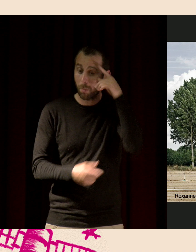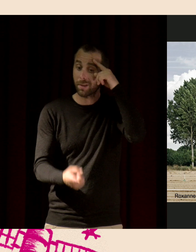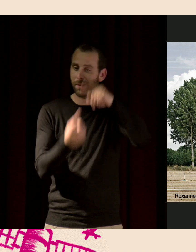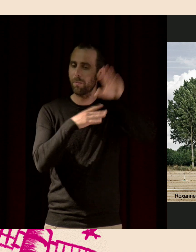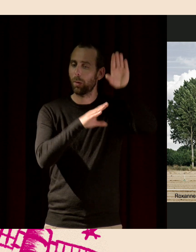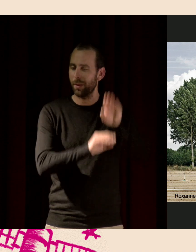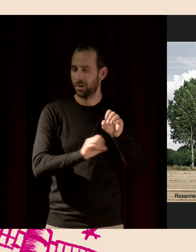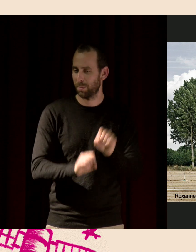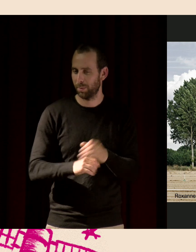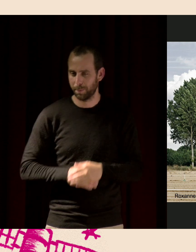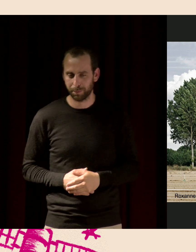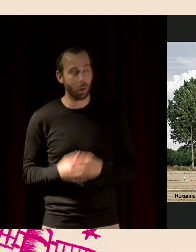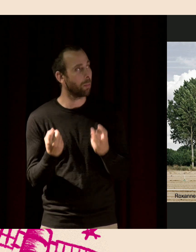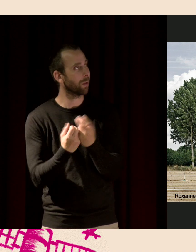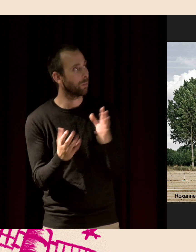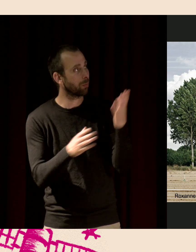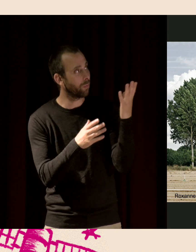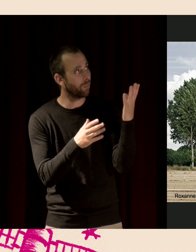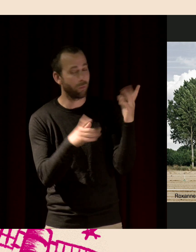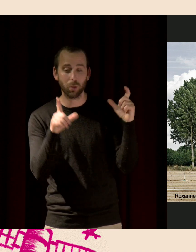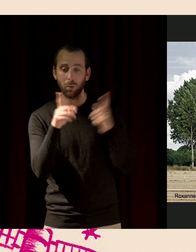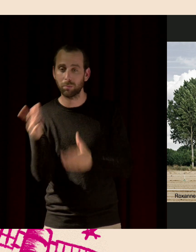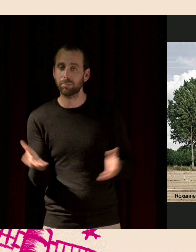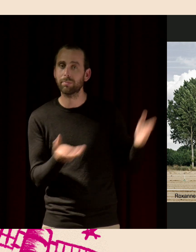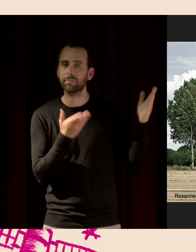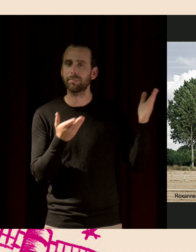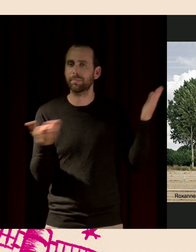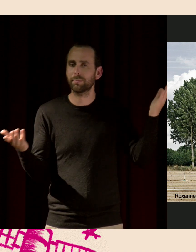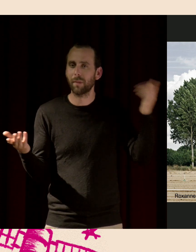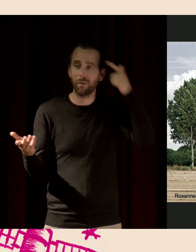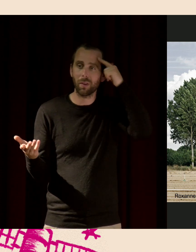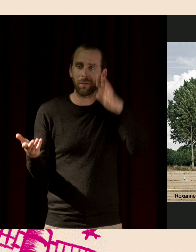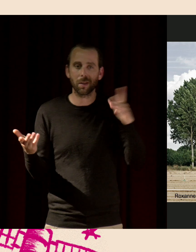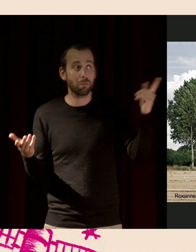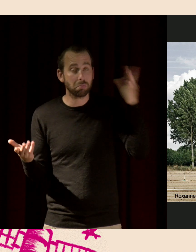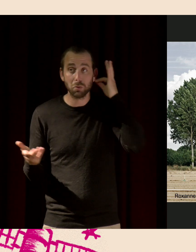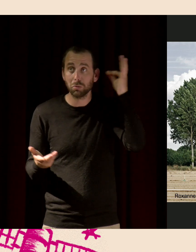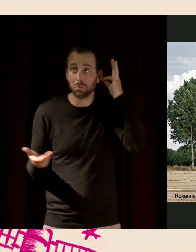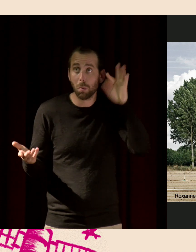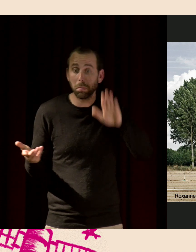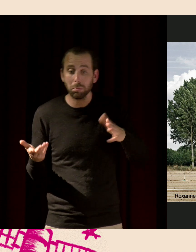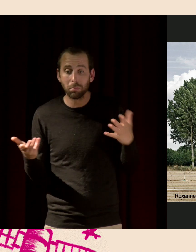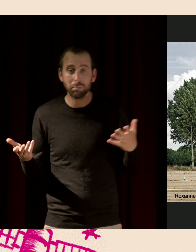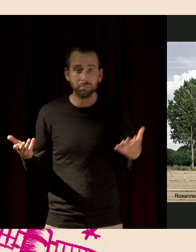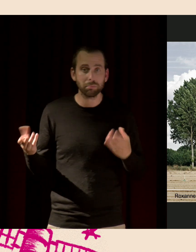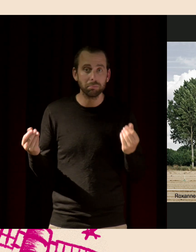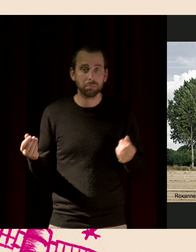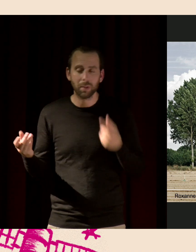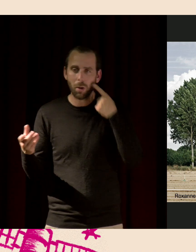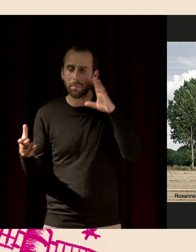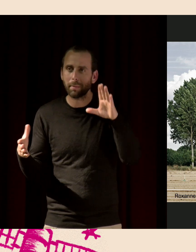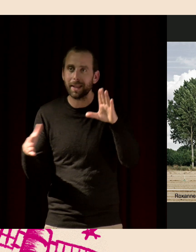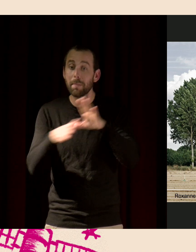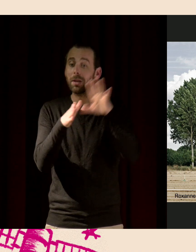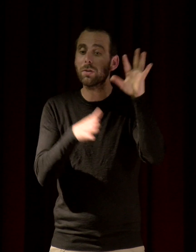Si je vous présente cette photo, à quel type de son pensez-vous ? Quelle est l'image